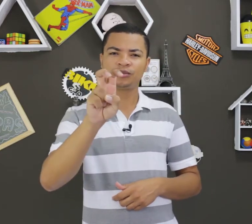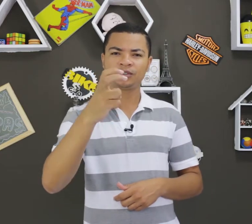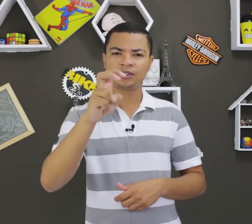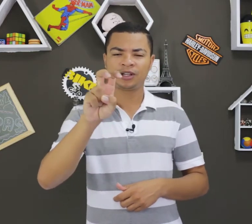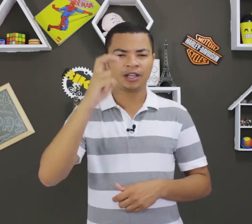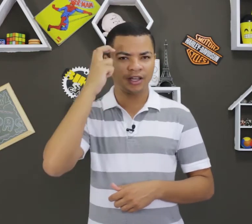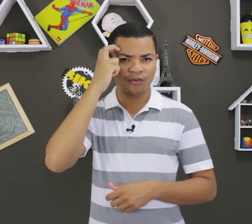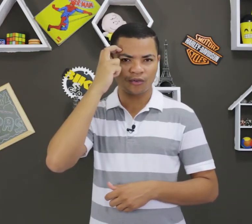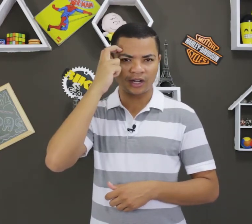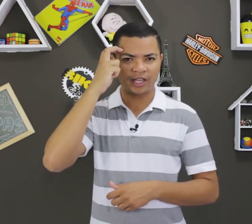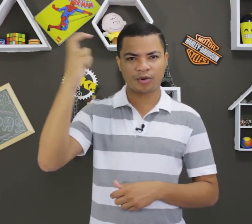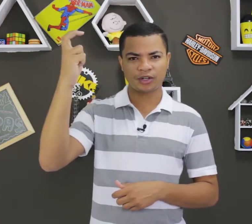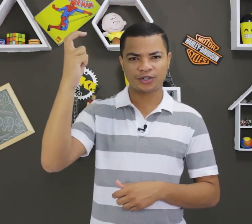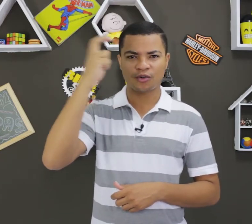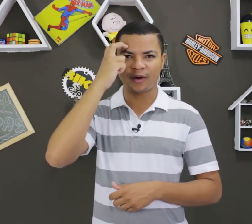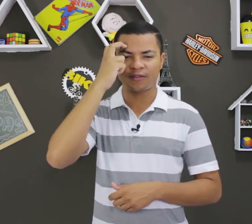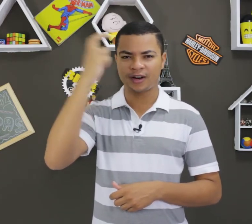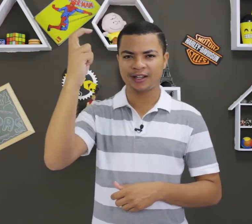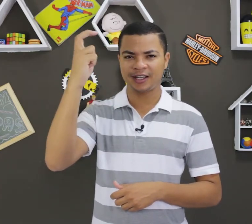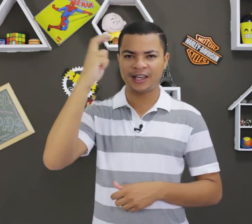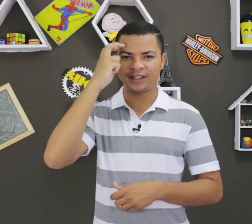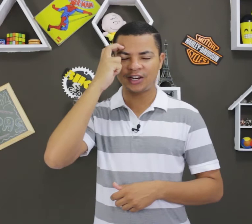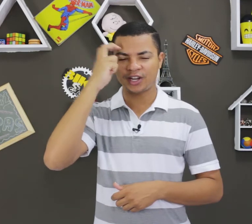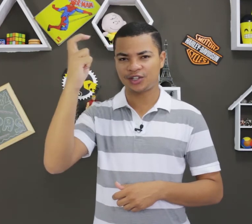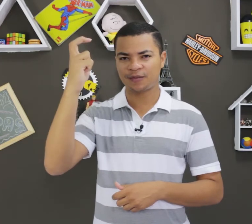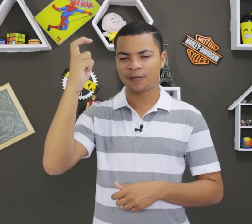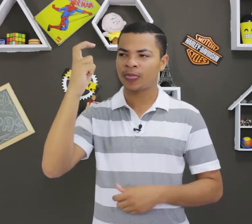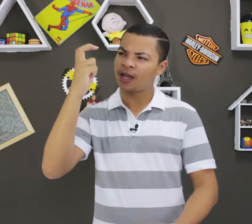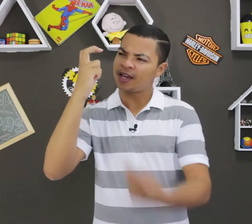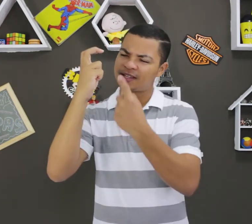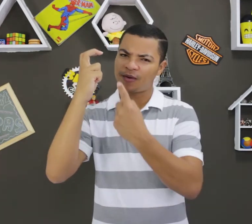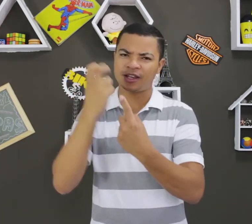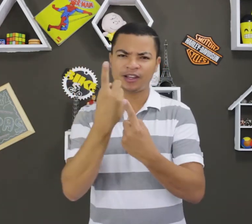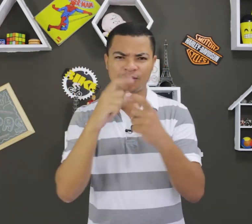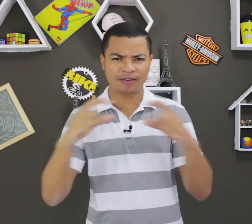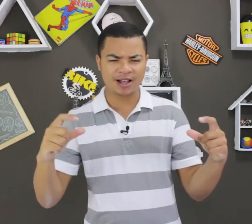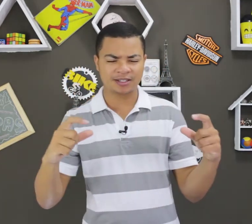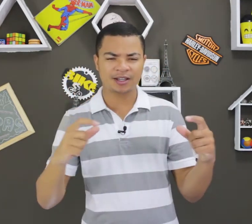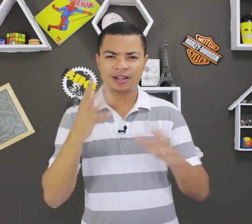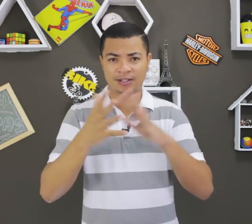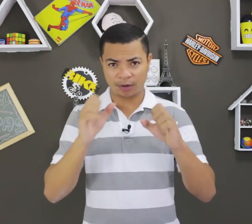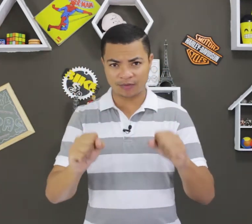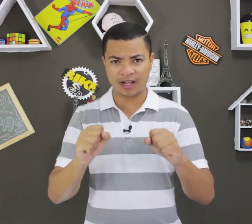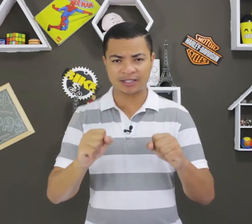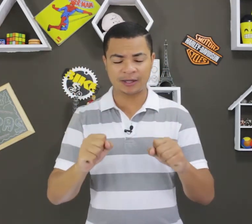e colocou na têmpora, jogou pra fora. Inteligente. Esse sinal aqui, numa frase, você pode falar assim.